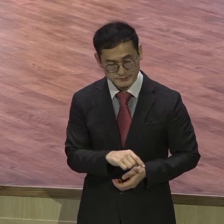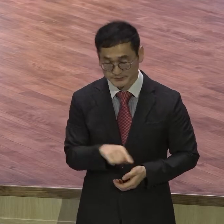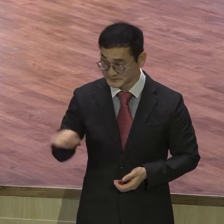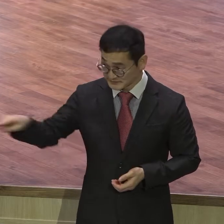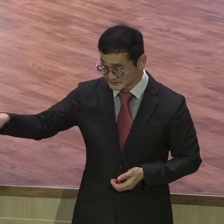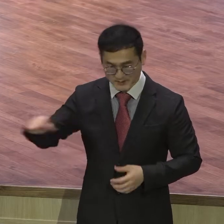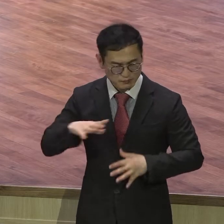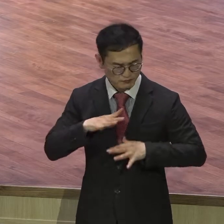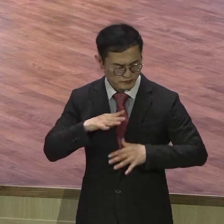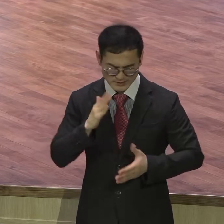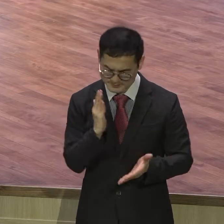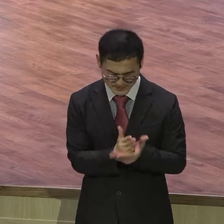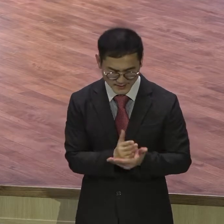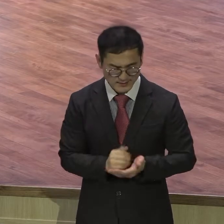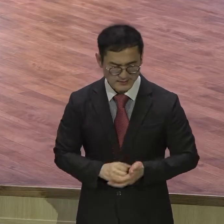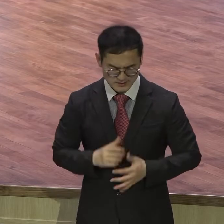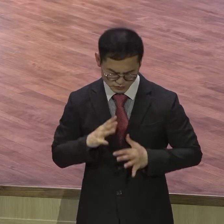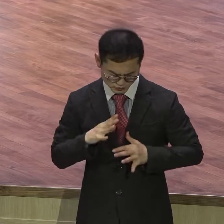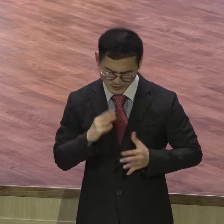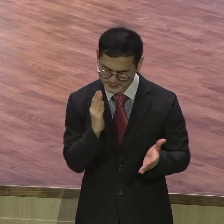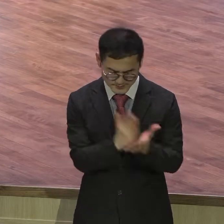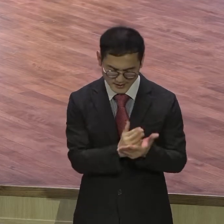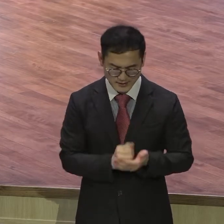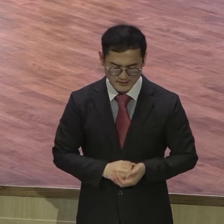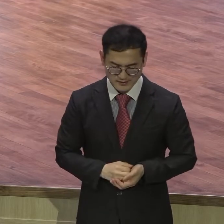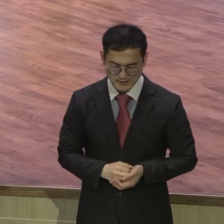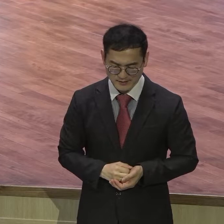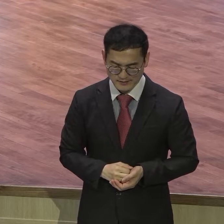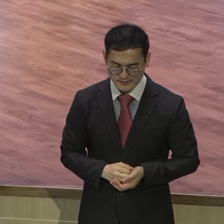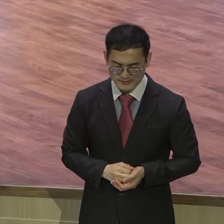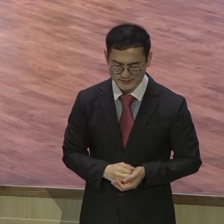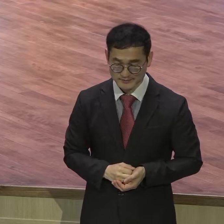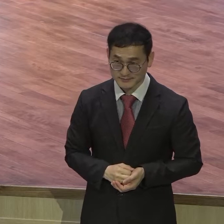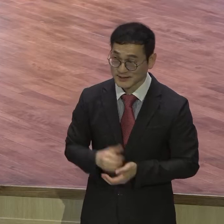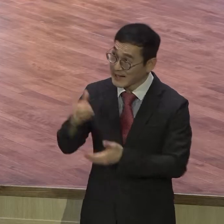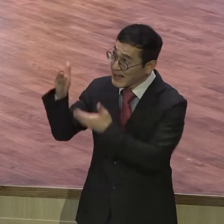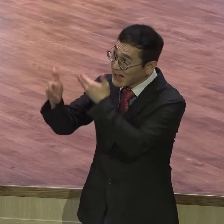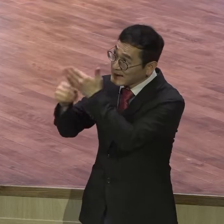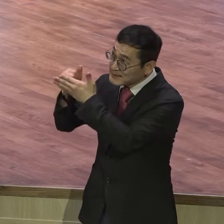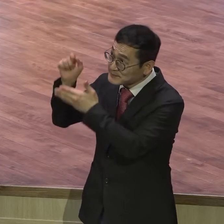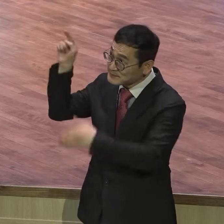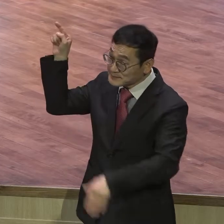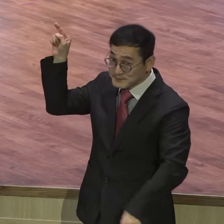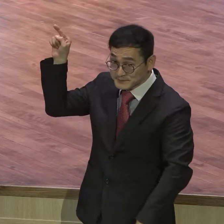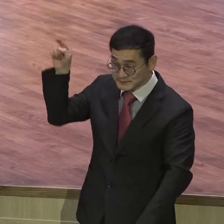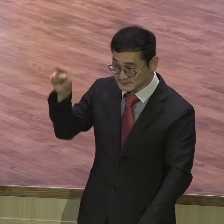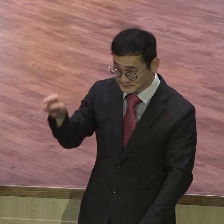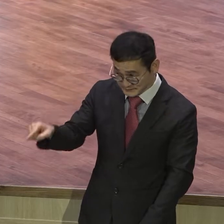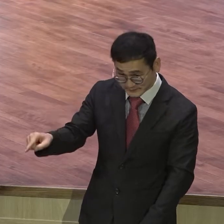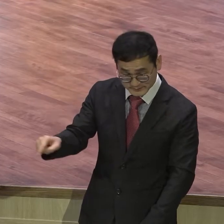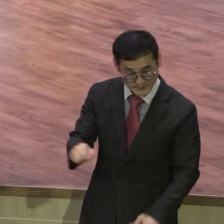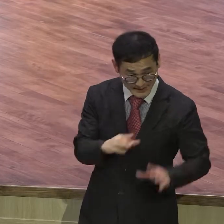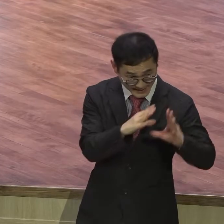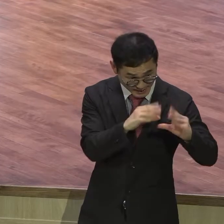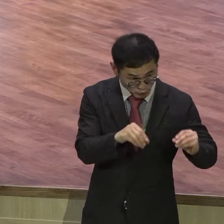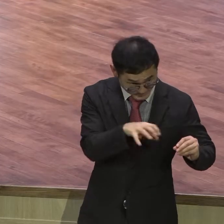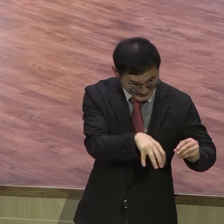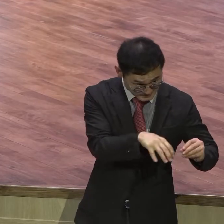말라 두루하지 말라 너희보다 먼저 가시는 너희 하나님 여호와께서 애굽에서 너희를 위하여 너희